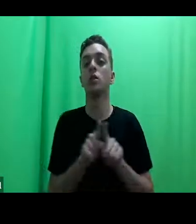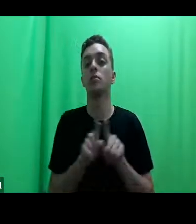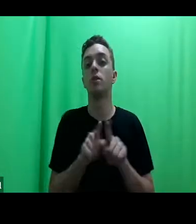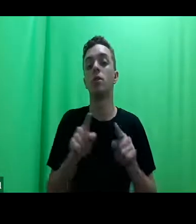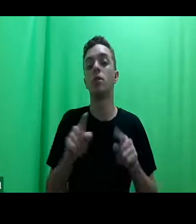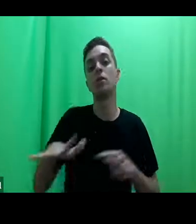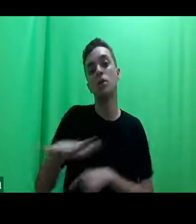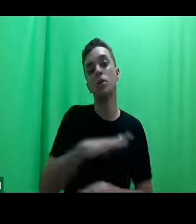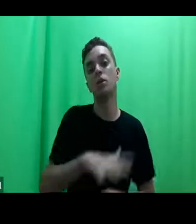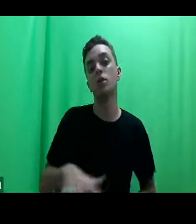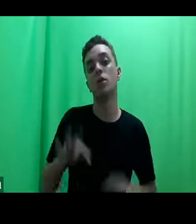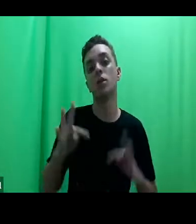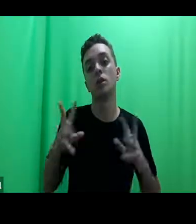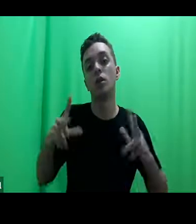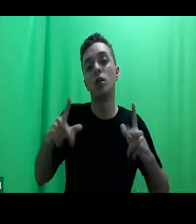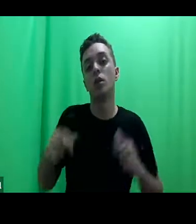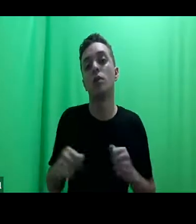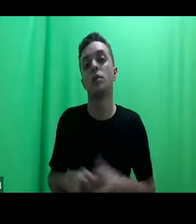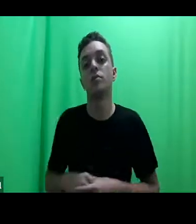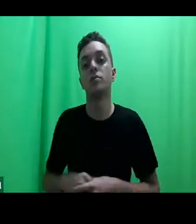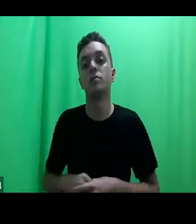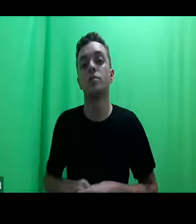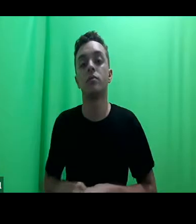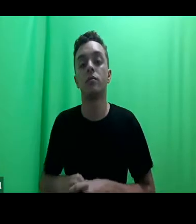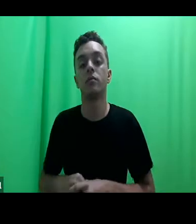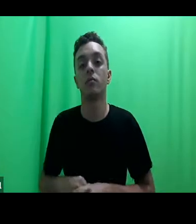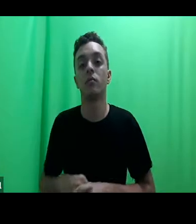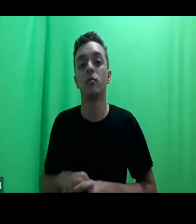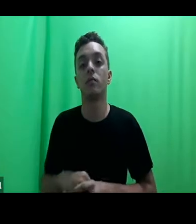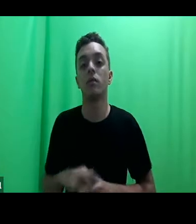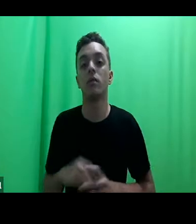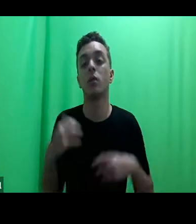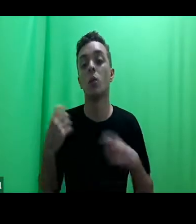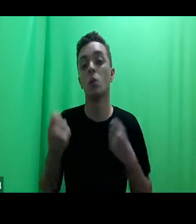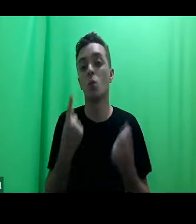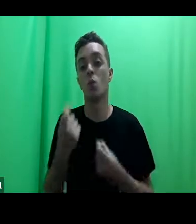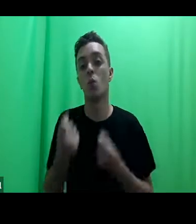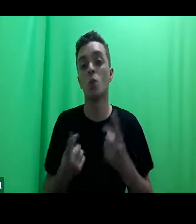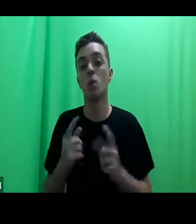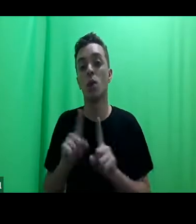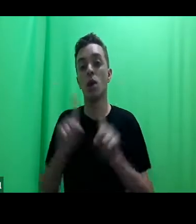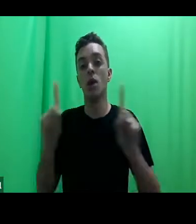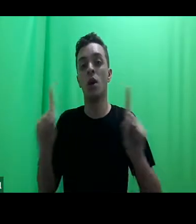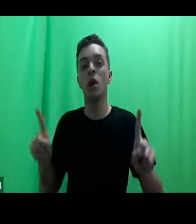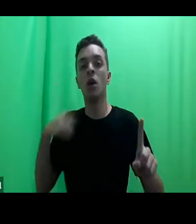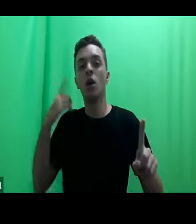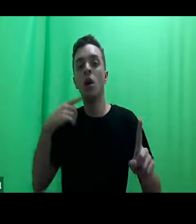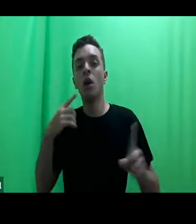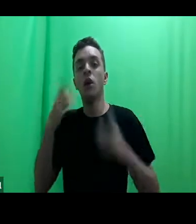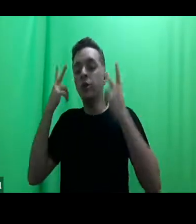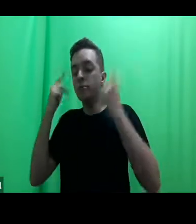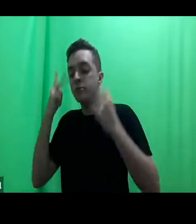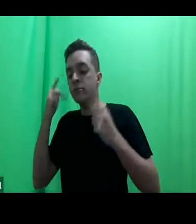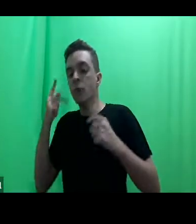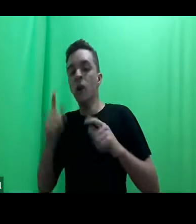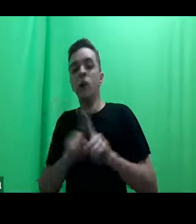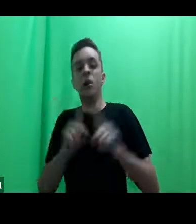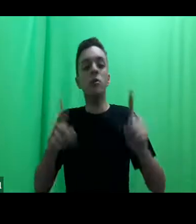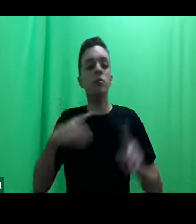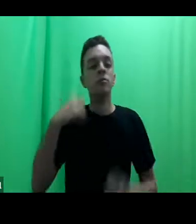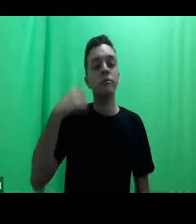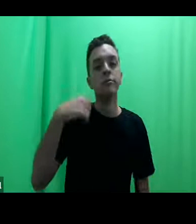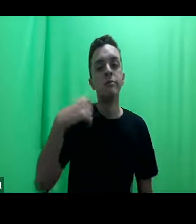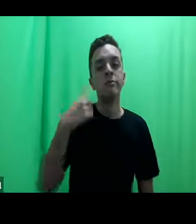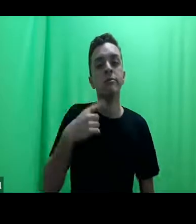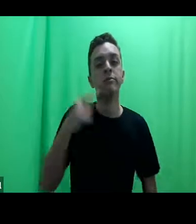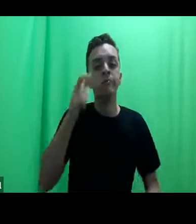as quais se distanciam da advocacia tradicional e também da advocacia de interesse público norte